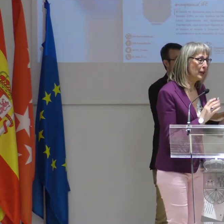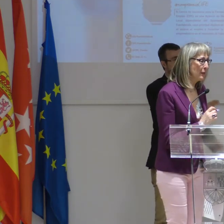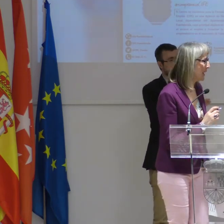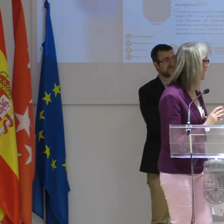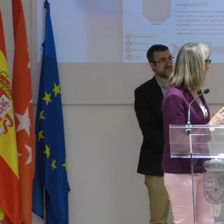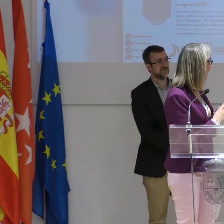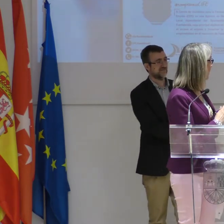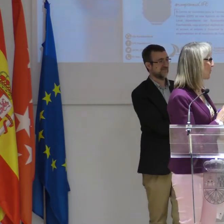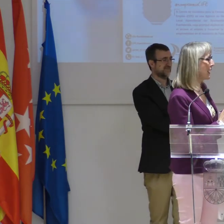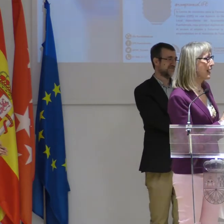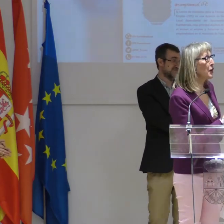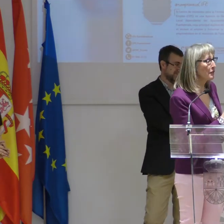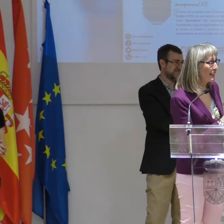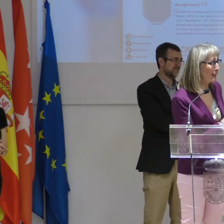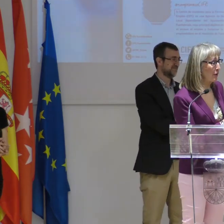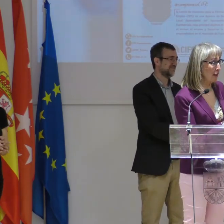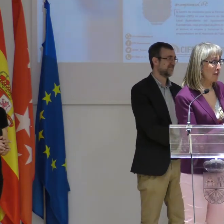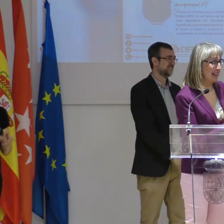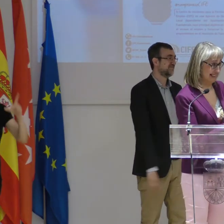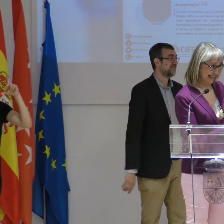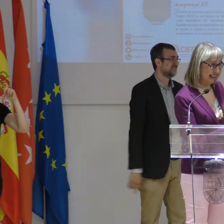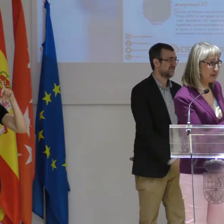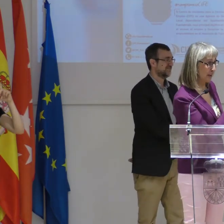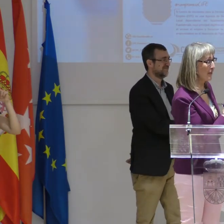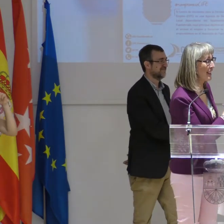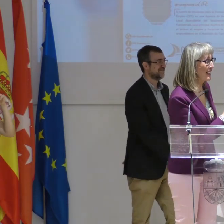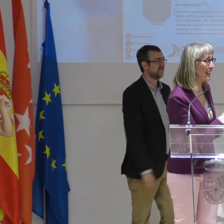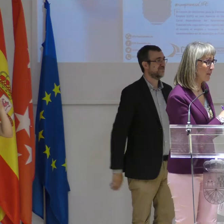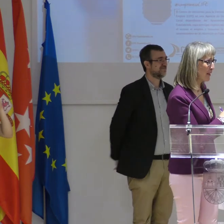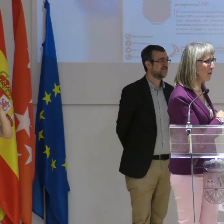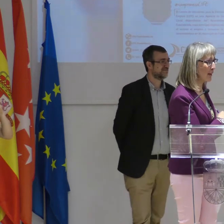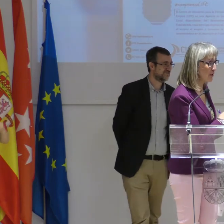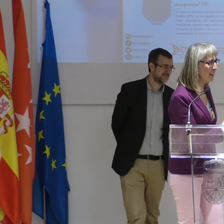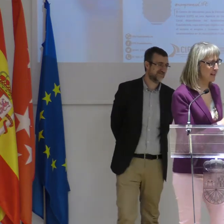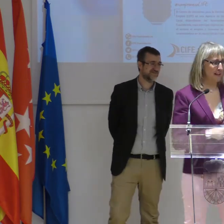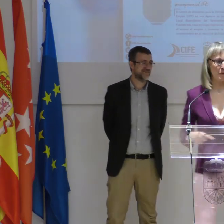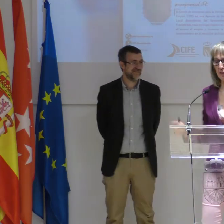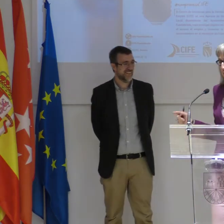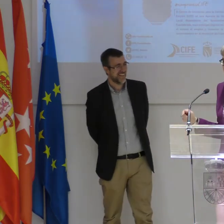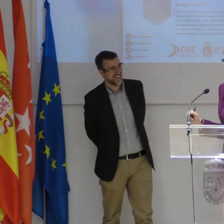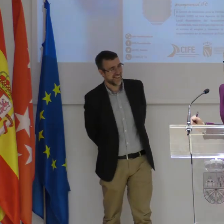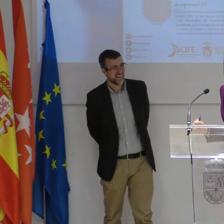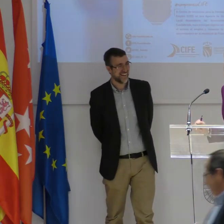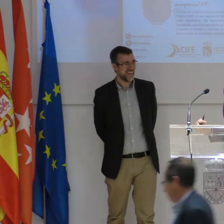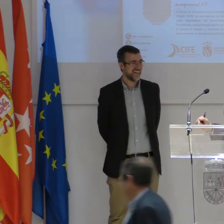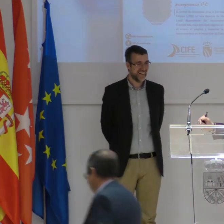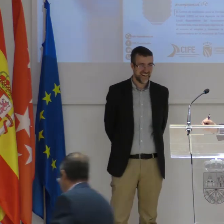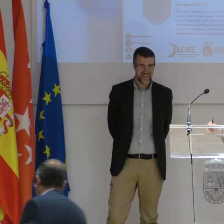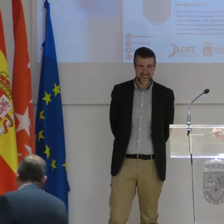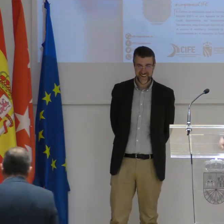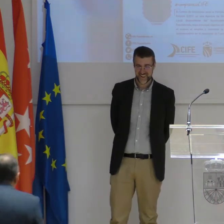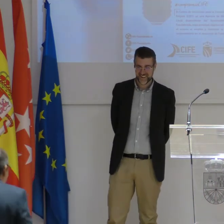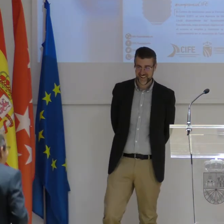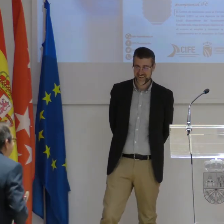Creo que falta la fotografía. La fotografía, si es tan amable de volver a subir, así hacemos la foto y se la llevan luego de